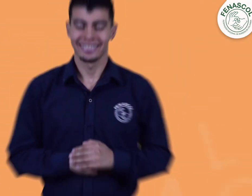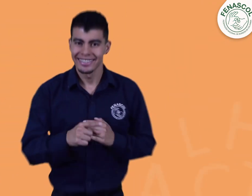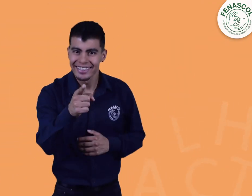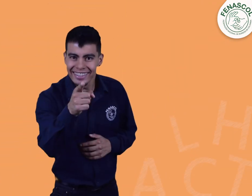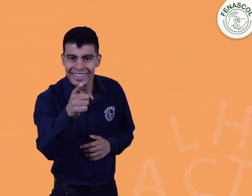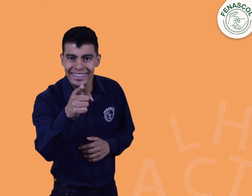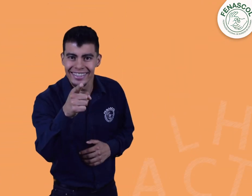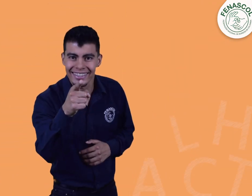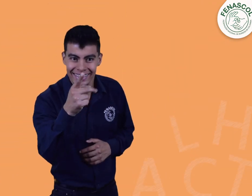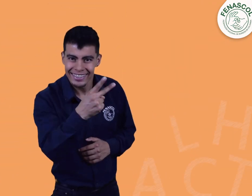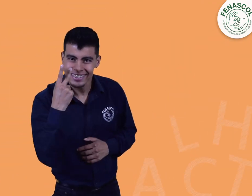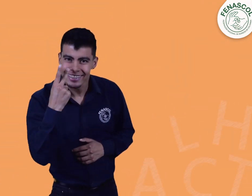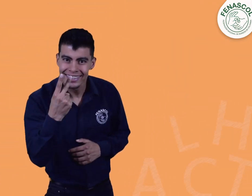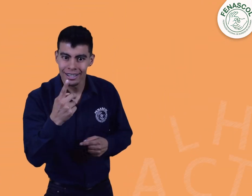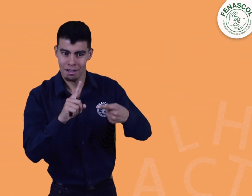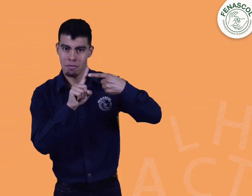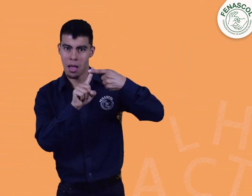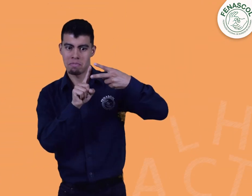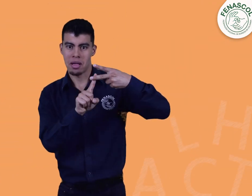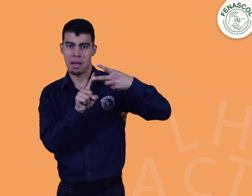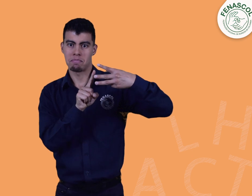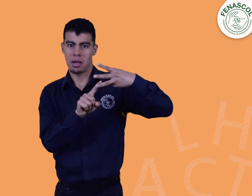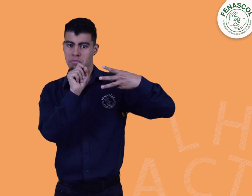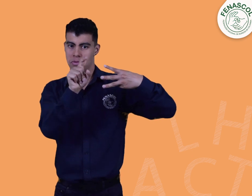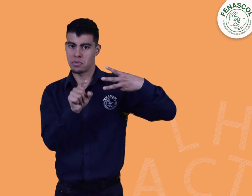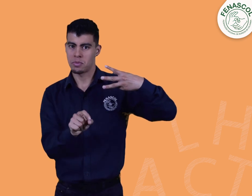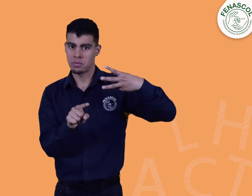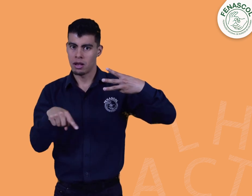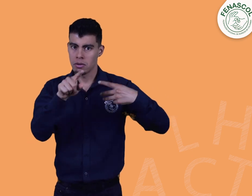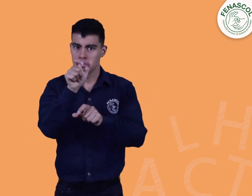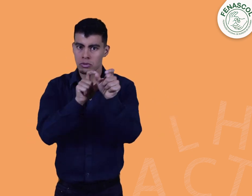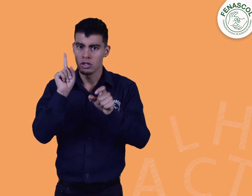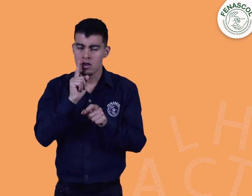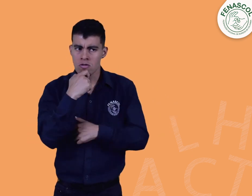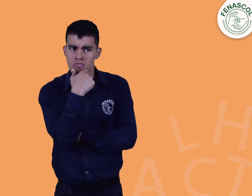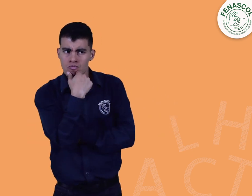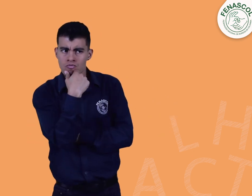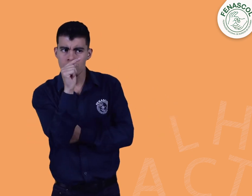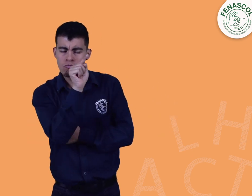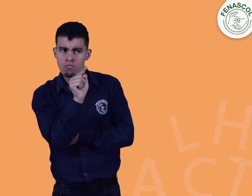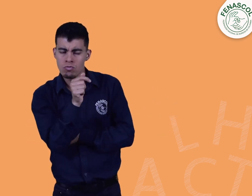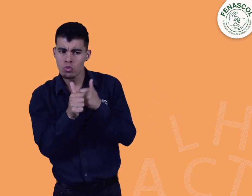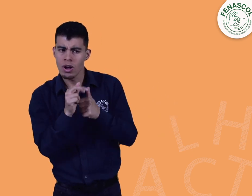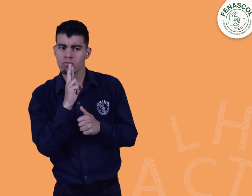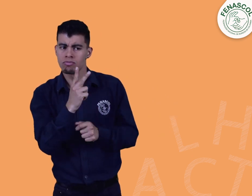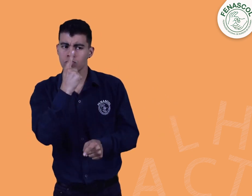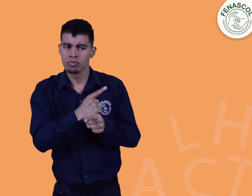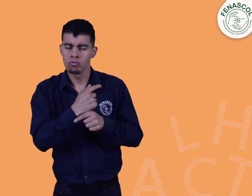EY tú. tú. ¿Ya viste las tres preguntas? Son para que las personas sordas piensen cuáles son las respuestas correctas.